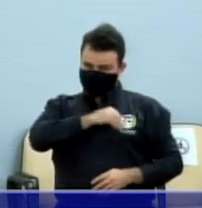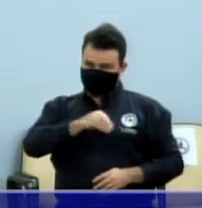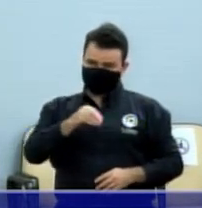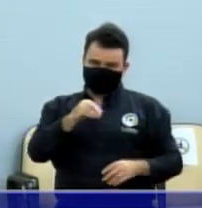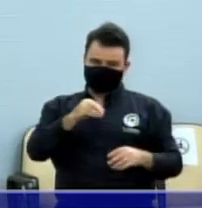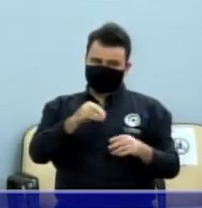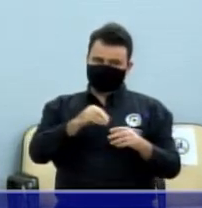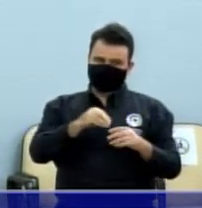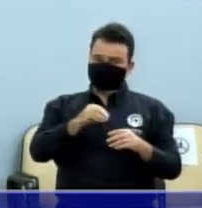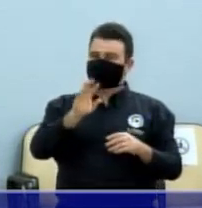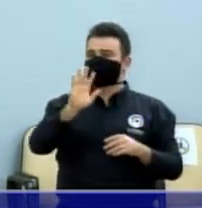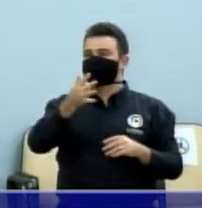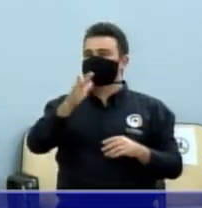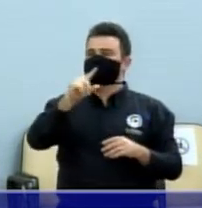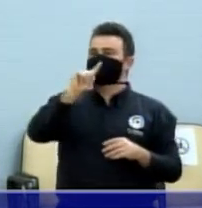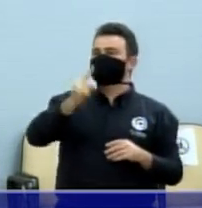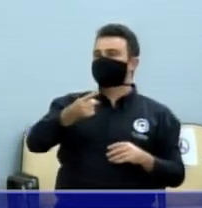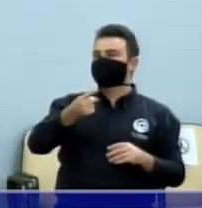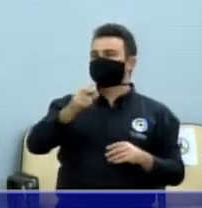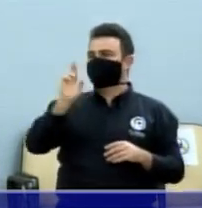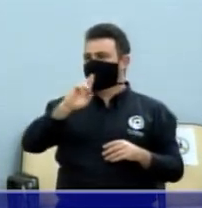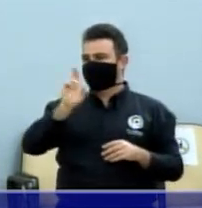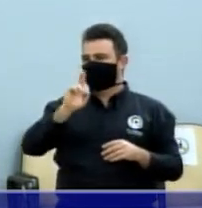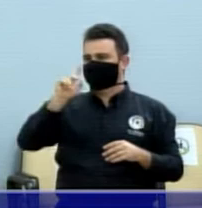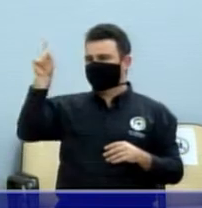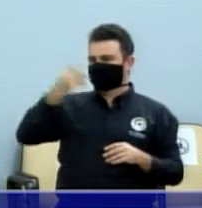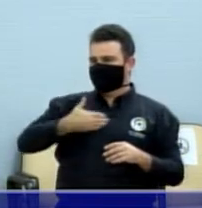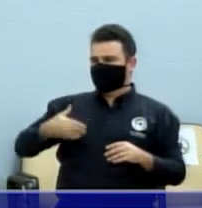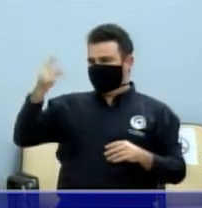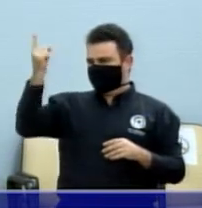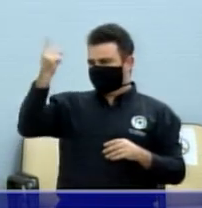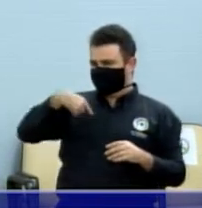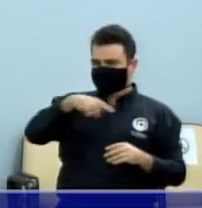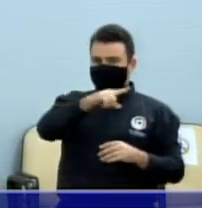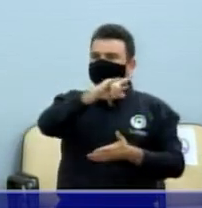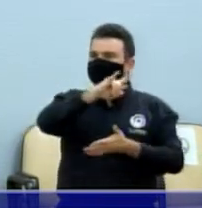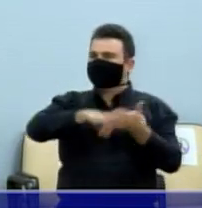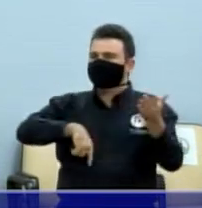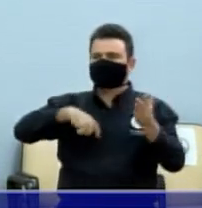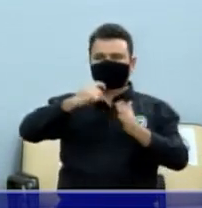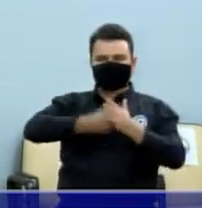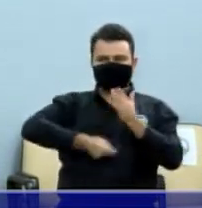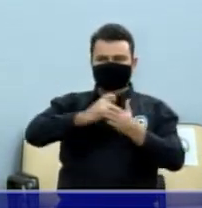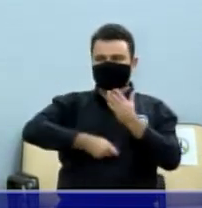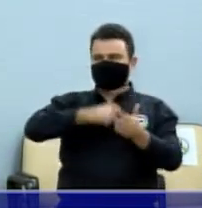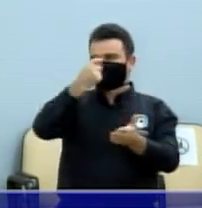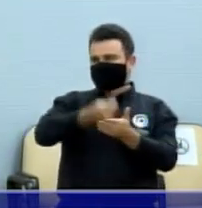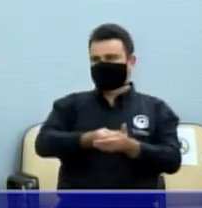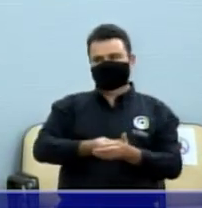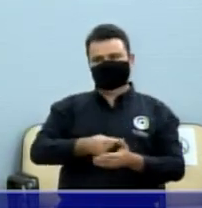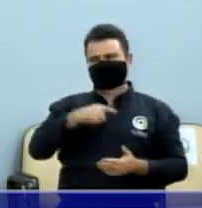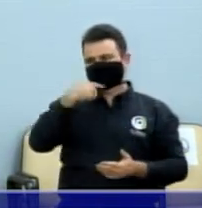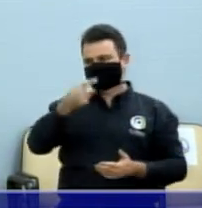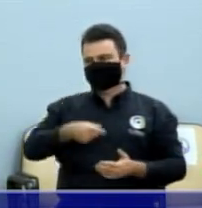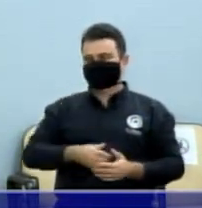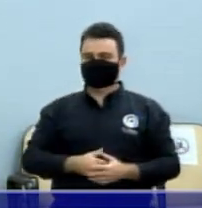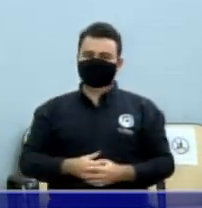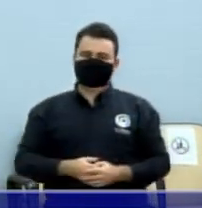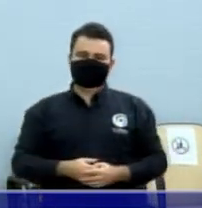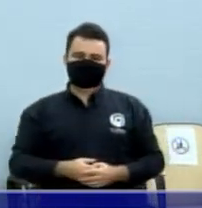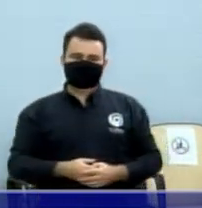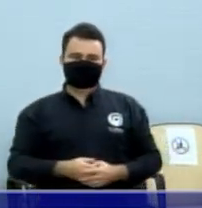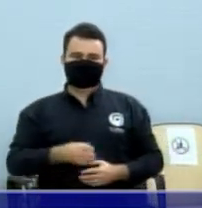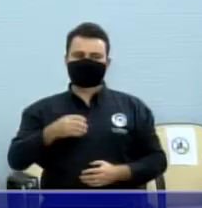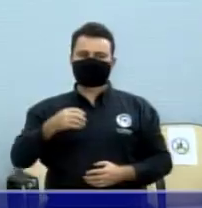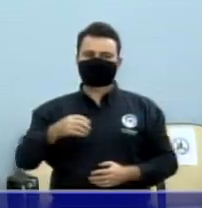governo federal, não tem condição de pagar uma taxa de velório, né? Então, é isso que eu tinha para falar por hoje. Uma